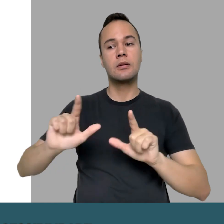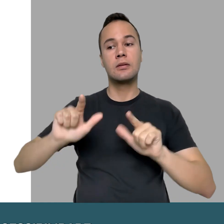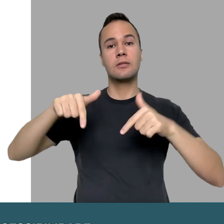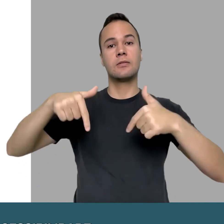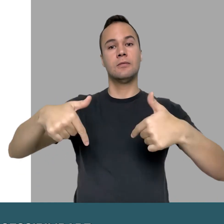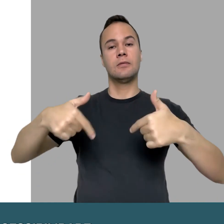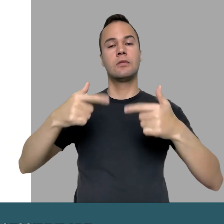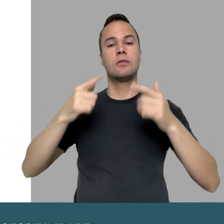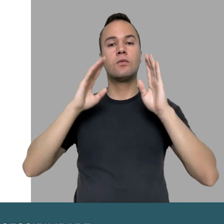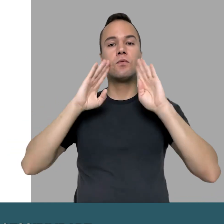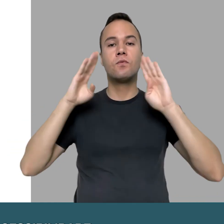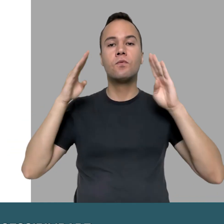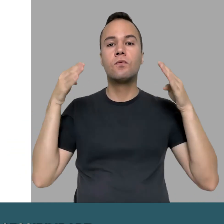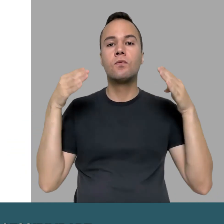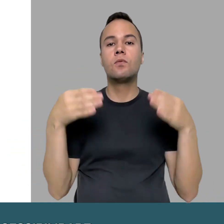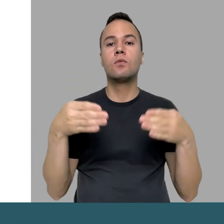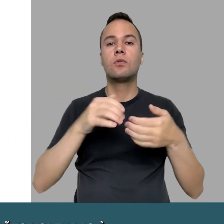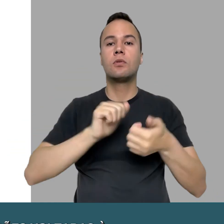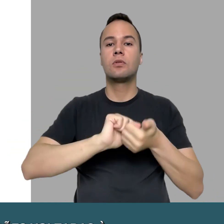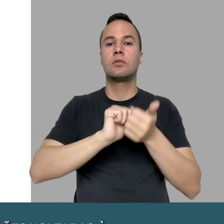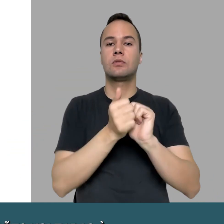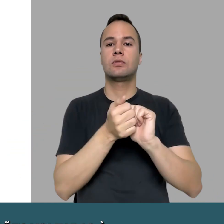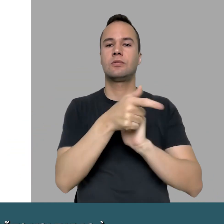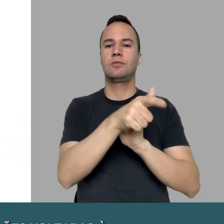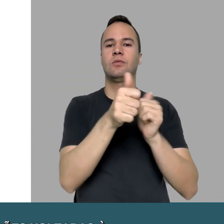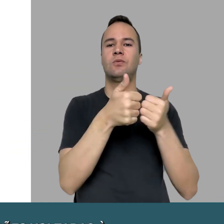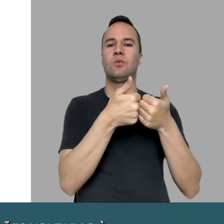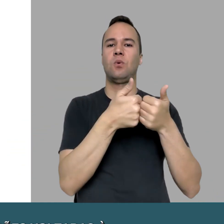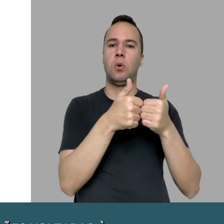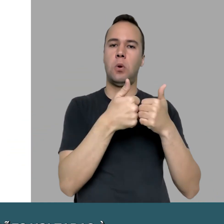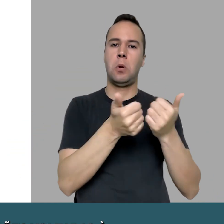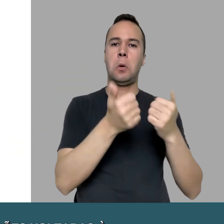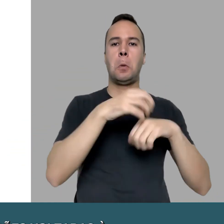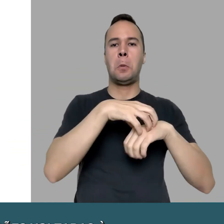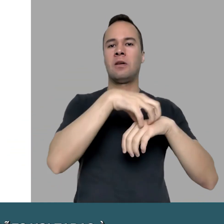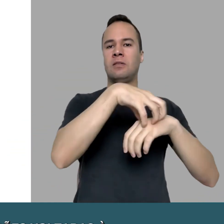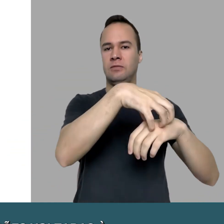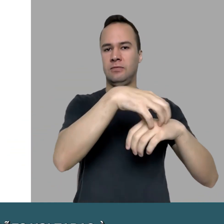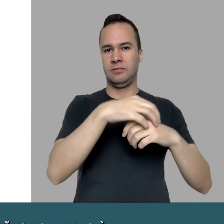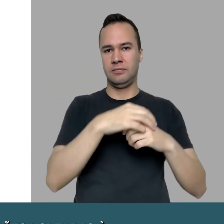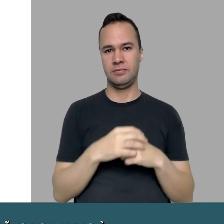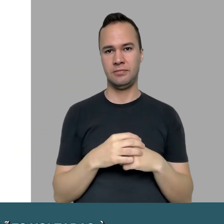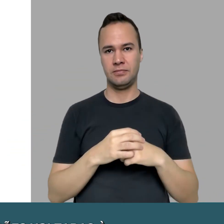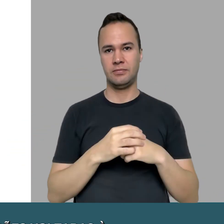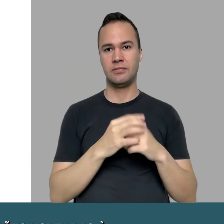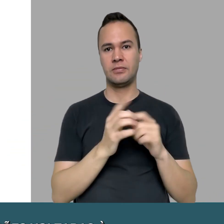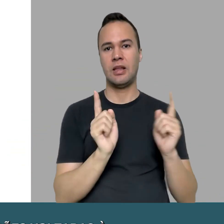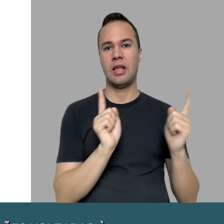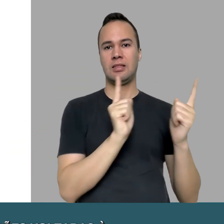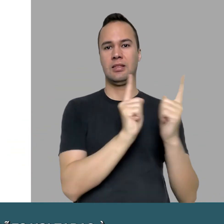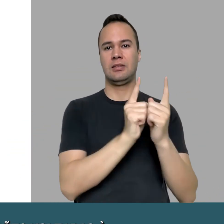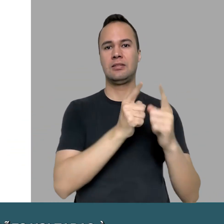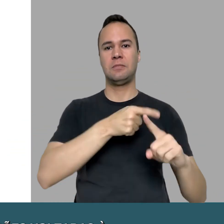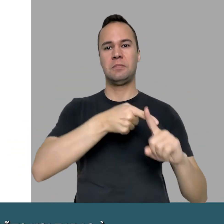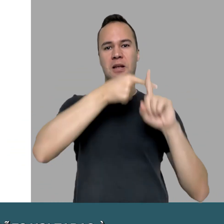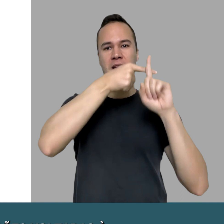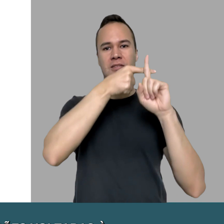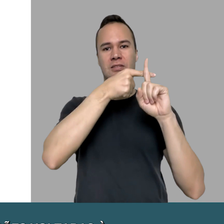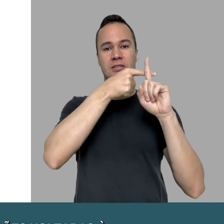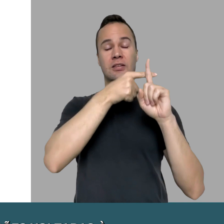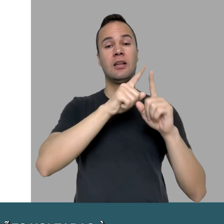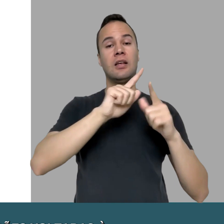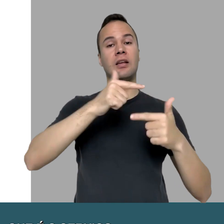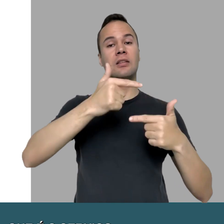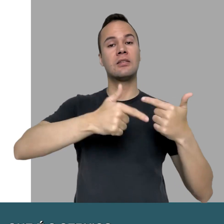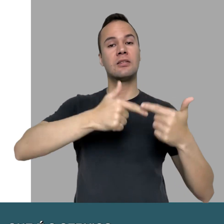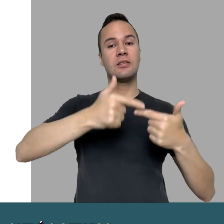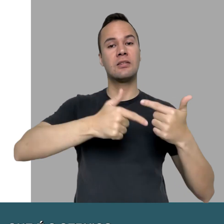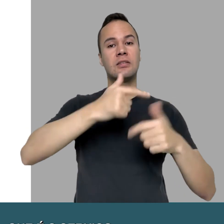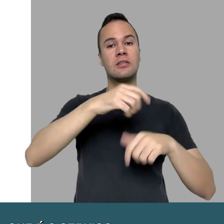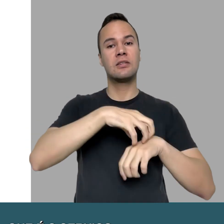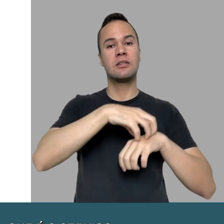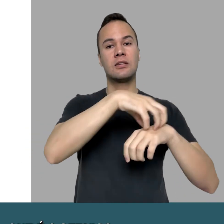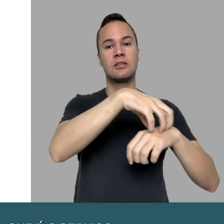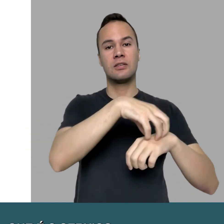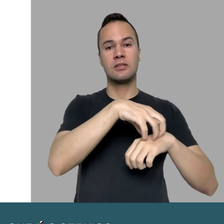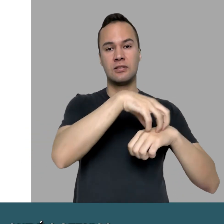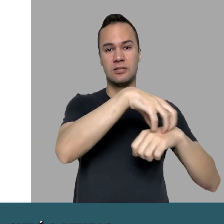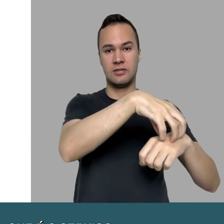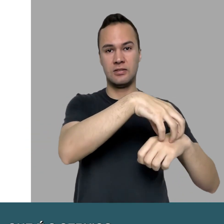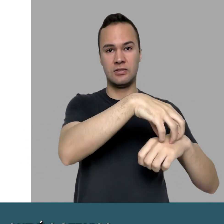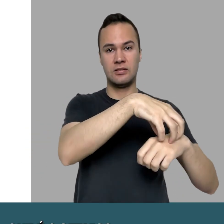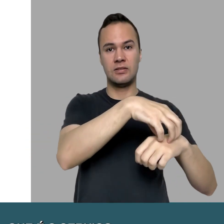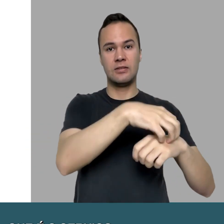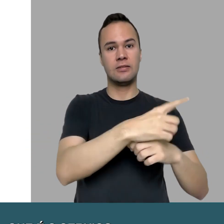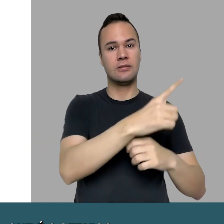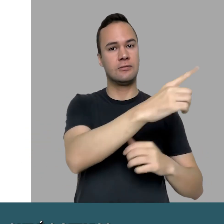esteja garantida. E também de ações voltadas à adequação do transporte público, como o